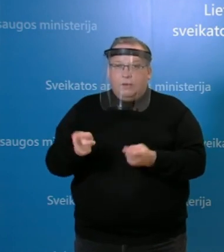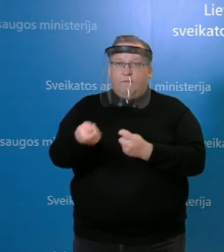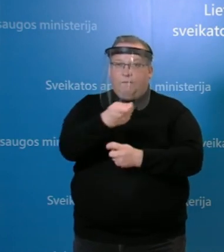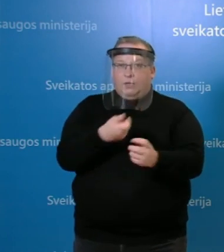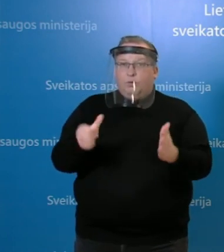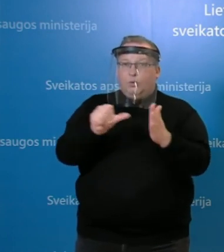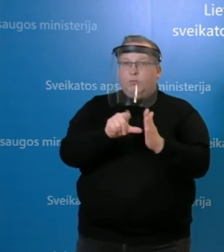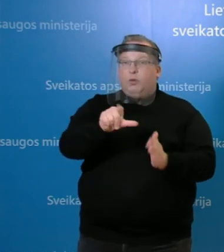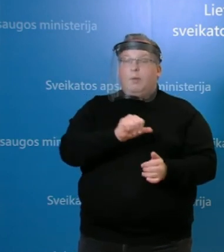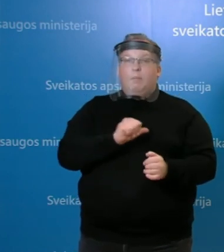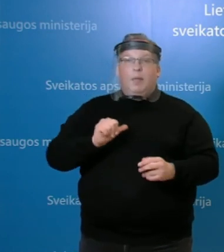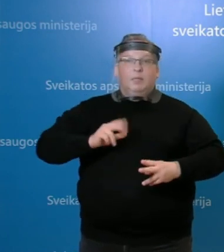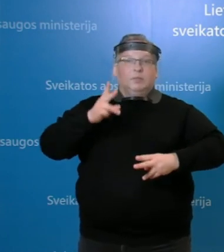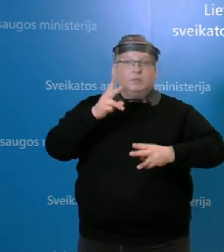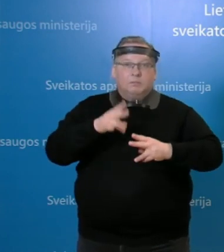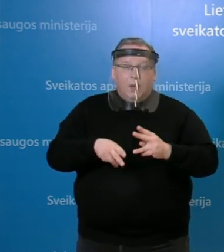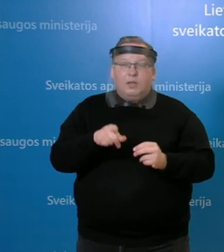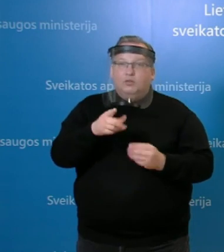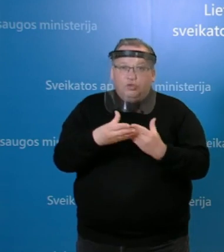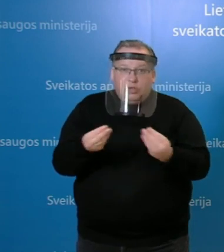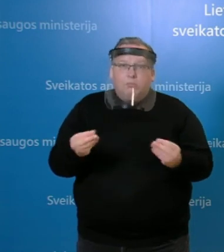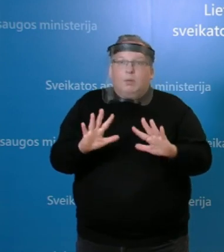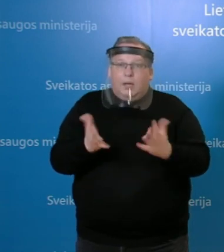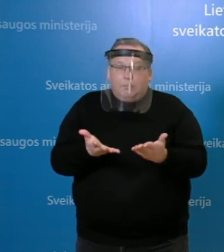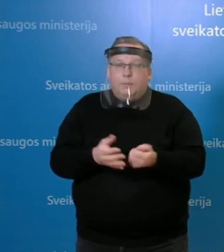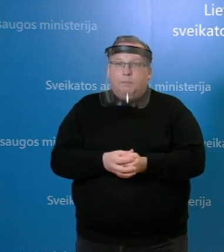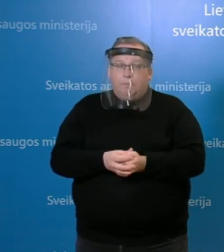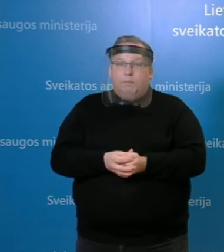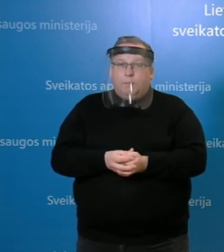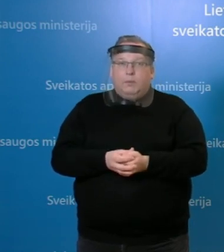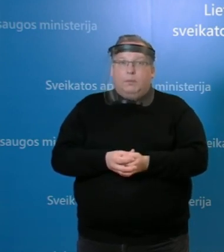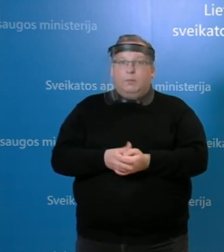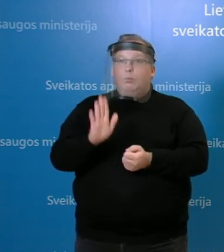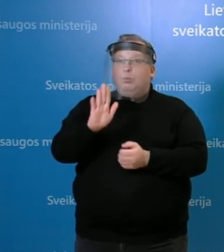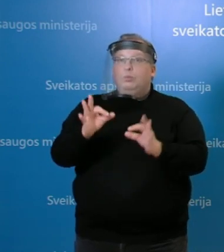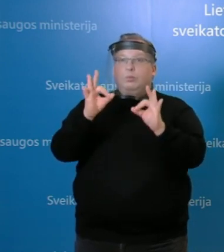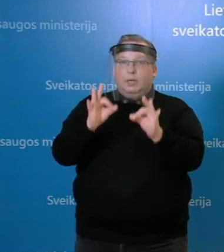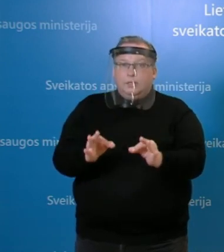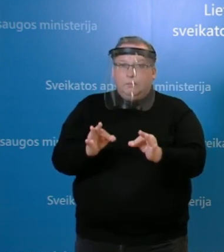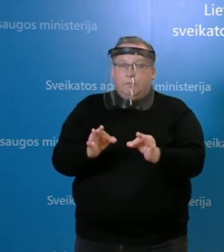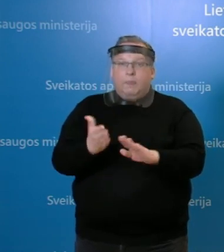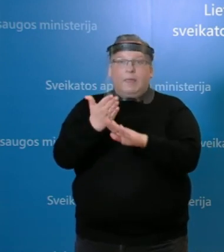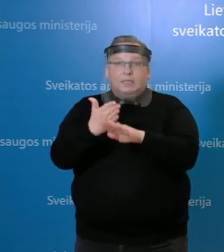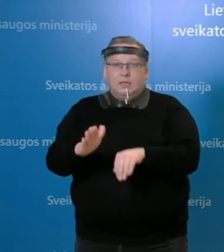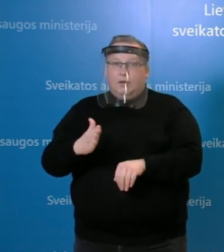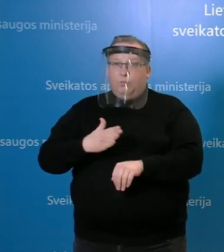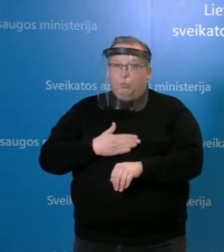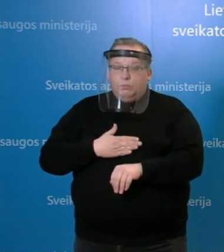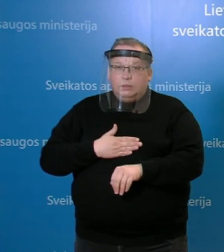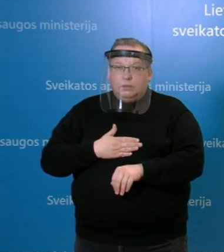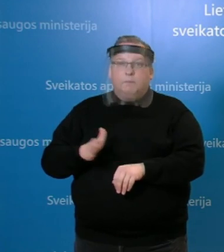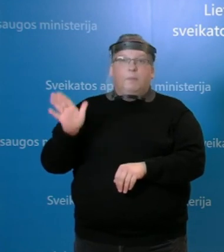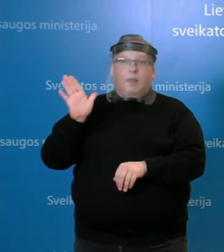atstovai, jie apsisprendžia, kaip vis dėl to daryti, būtų teisingiausia, skira mums laiko daugiau tam